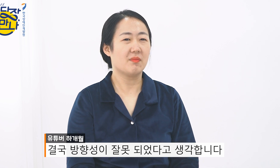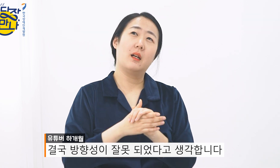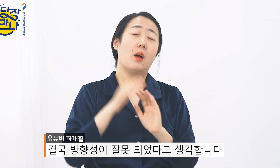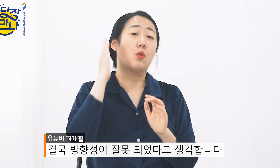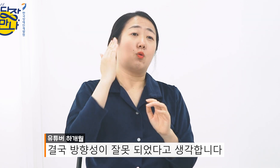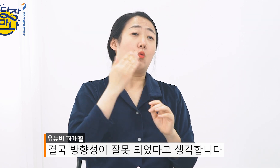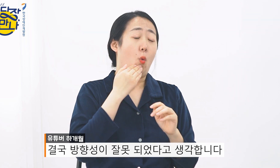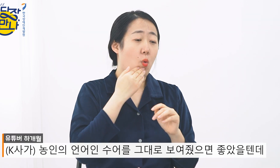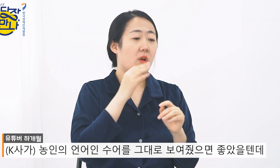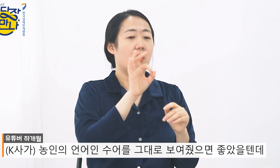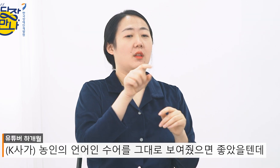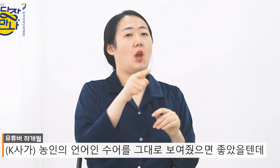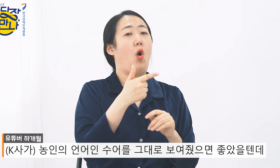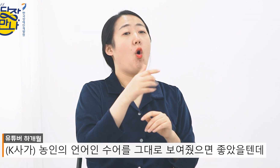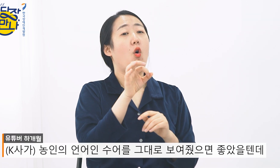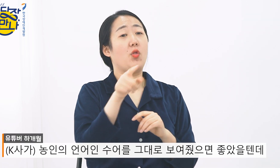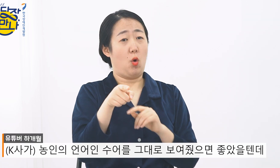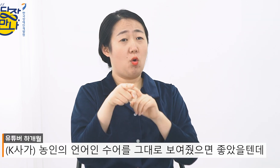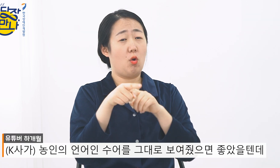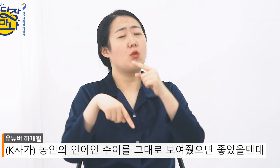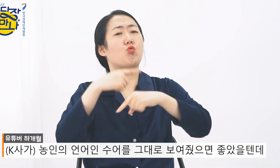K사 입장에서는